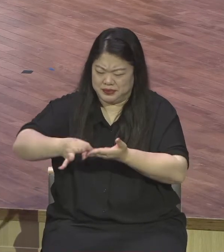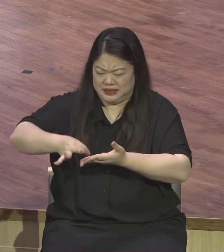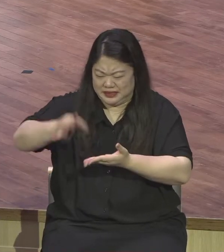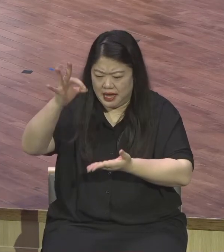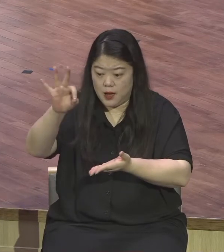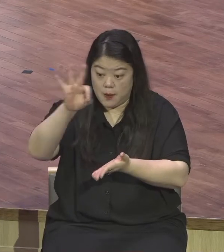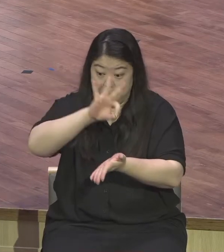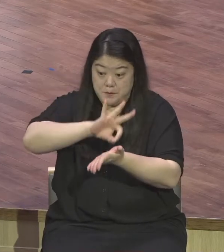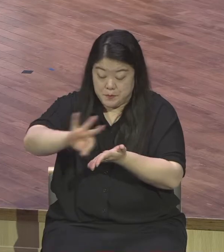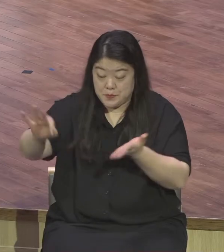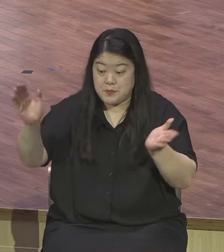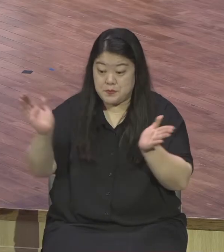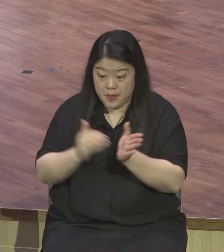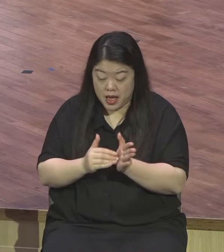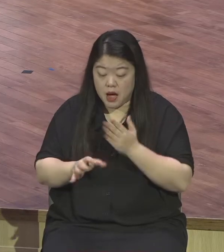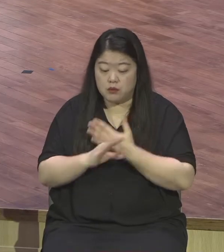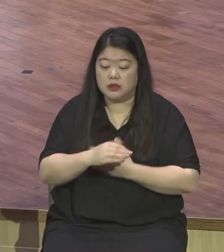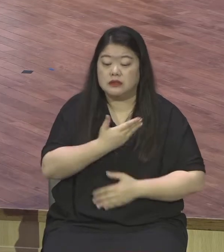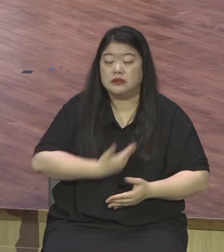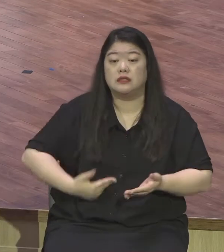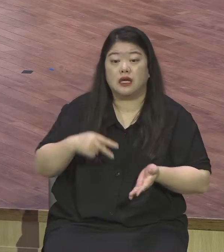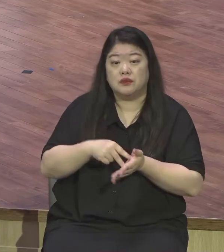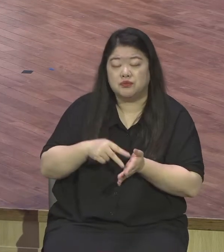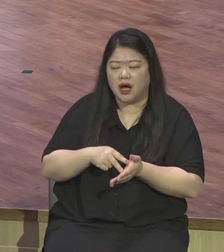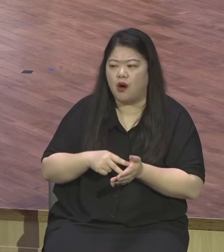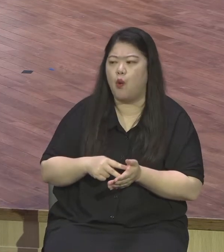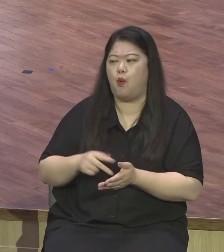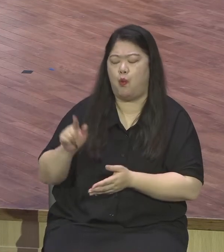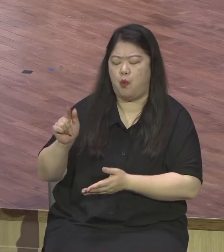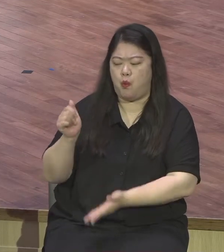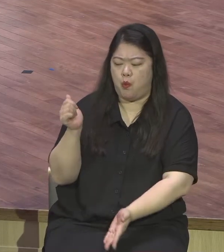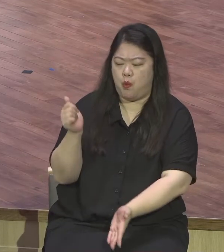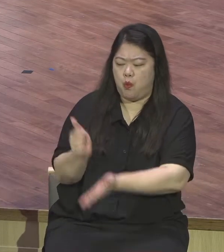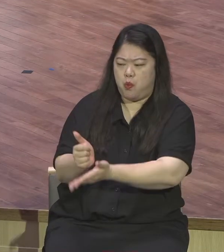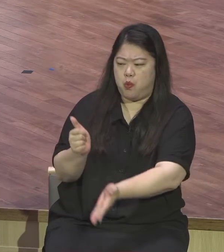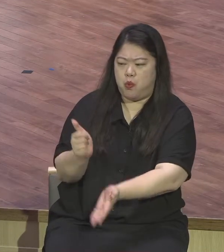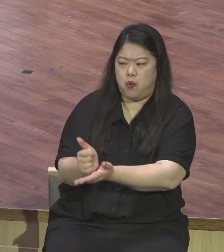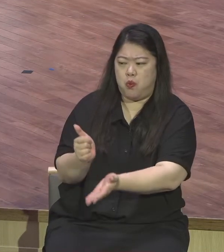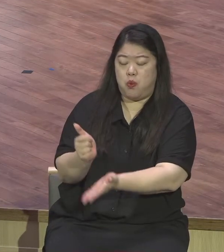분노하여 분노를 바라였어요 왜 쓸데없이 낭비하느냐